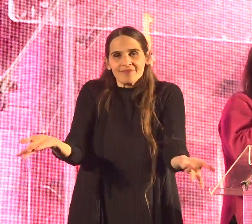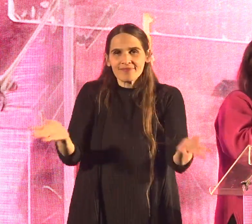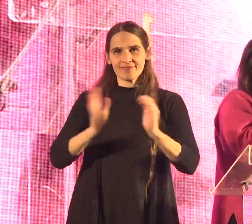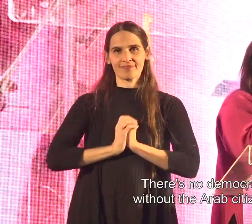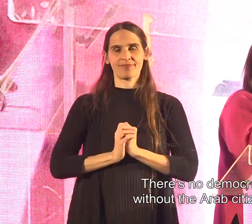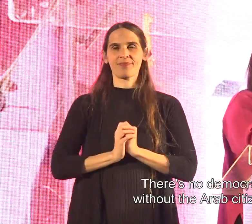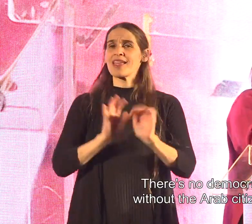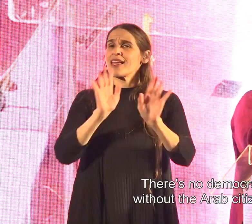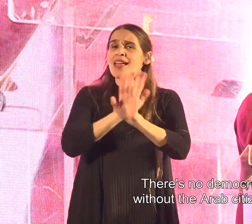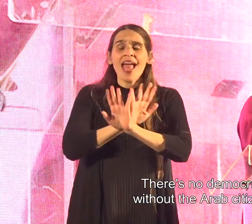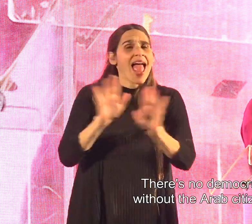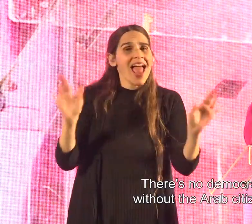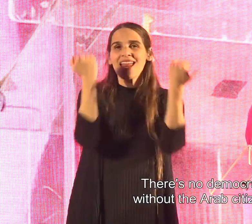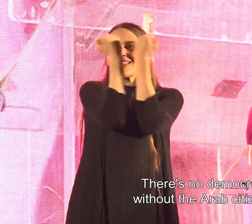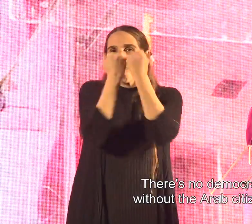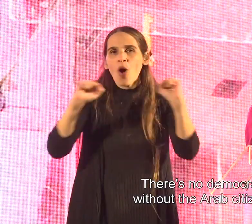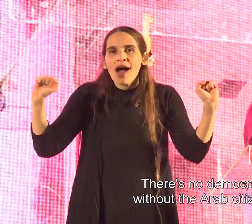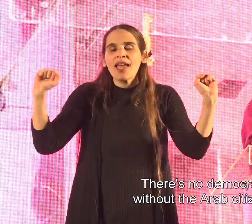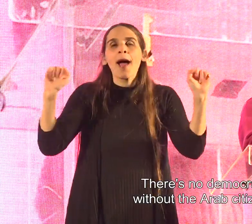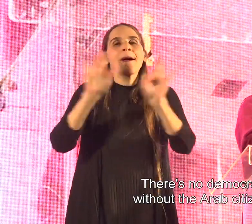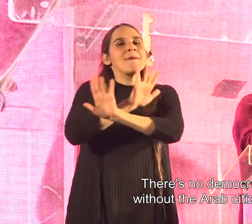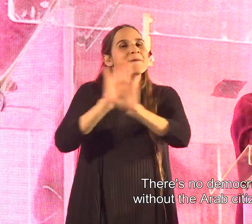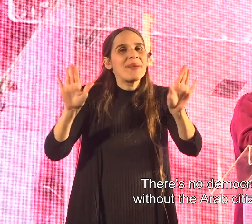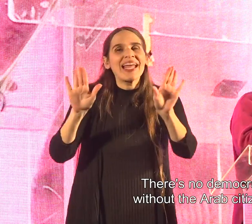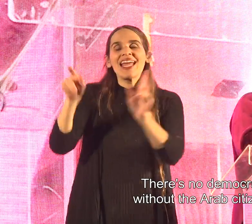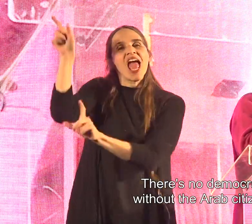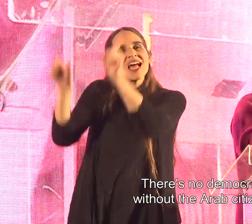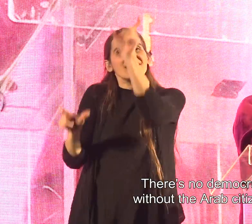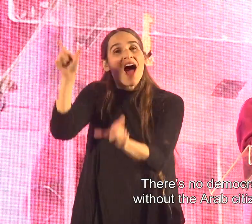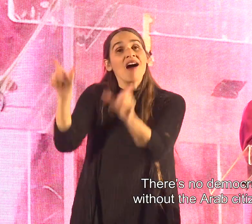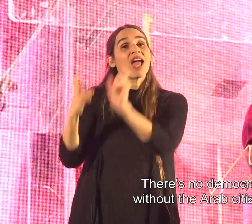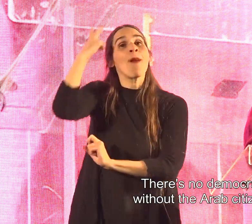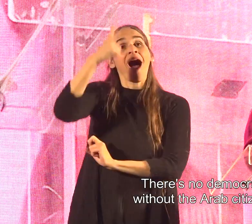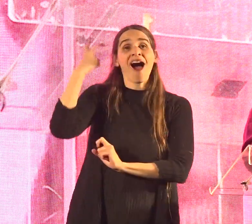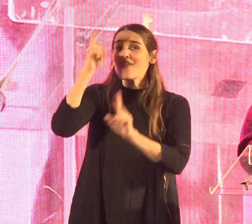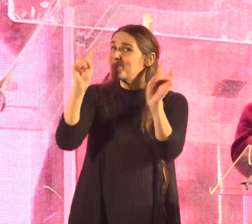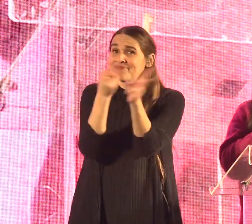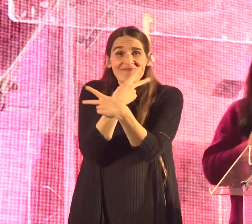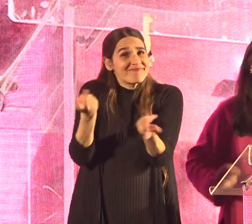אין דמוקרטיה בלי האזרחים הערבים